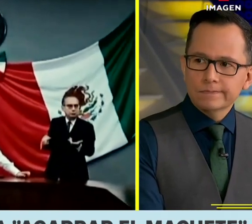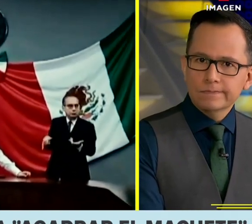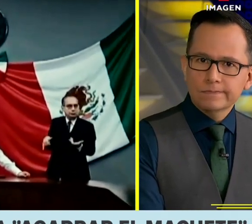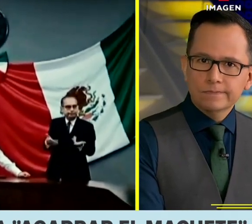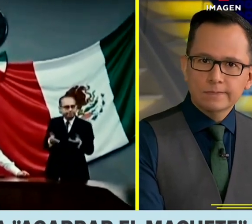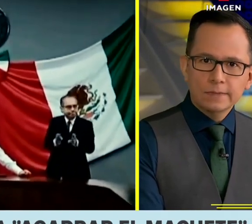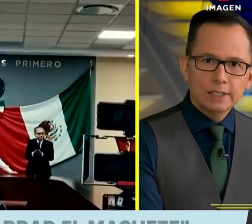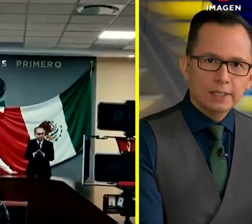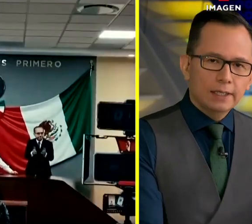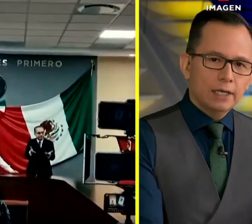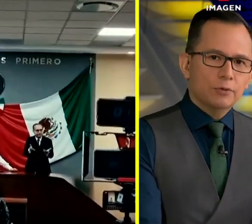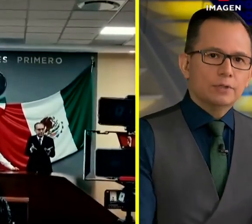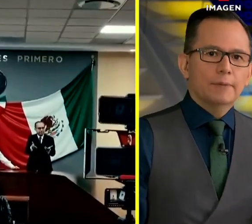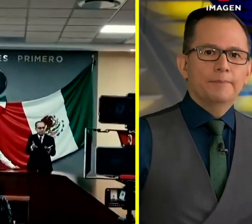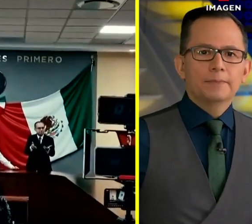adecuadas. ¿Qué cosa? ¡Gracias! ¡Gracias!